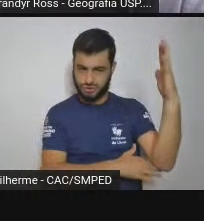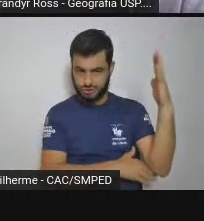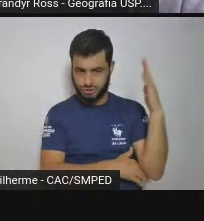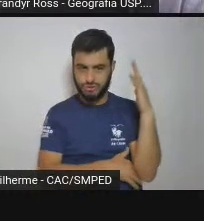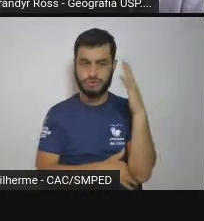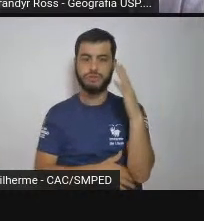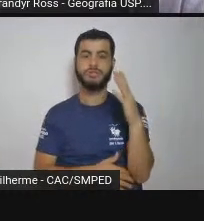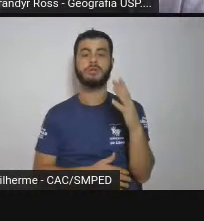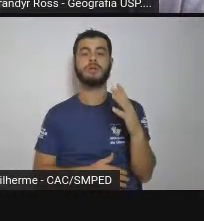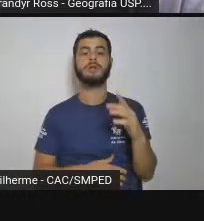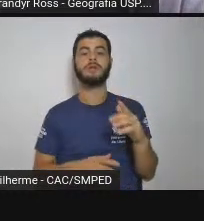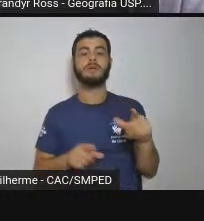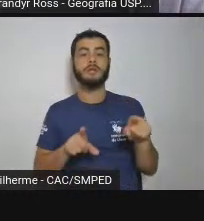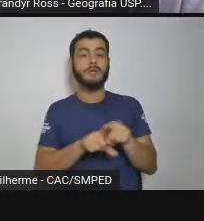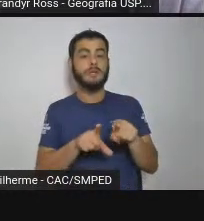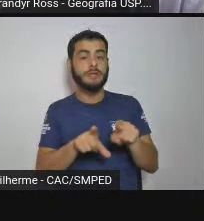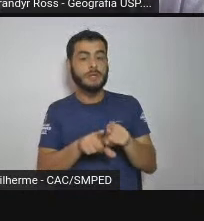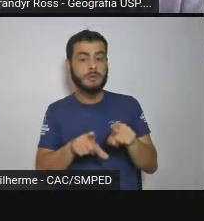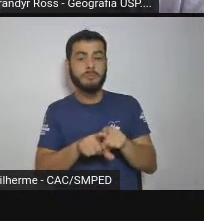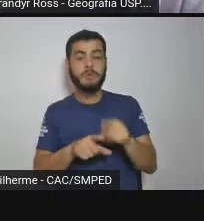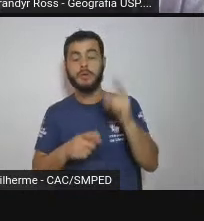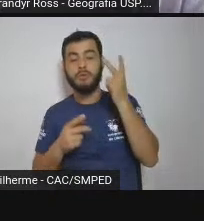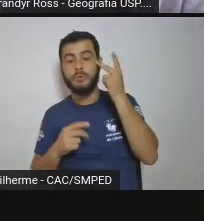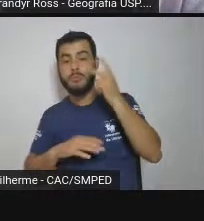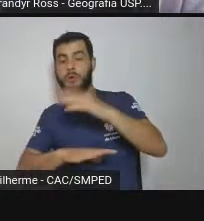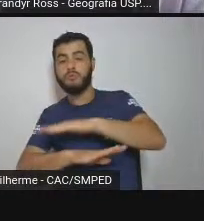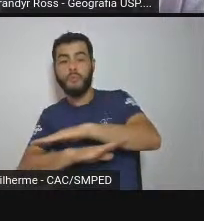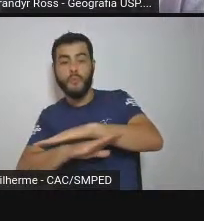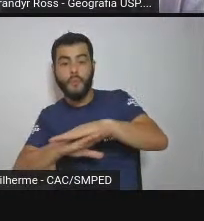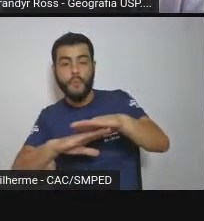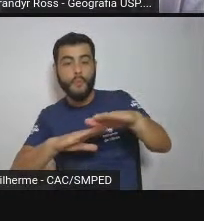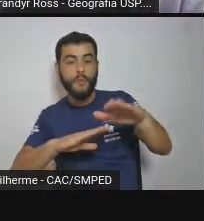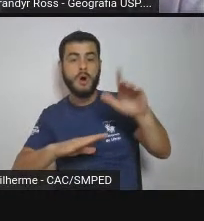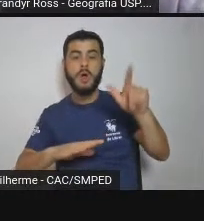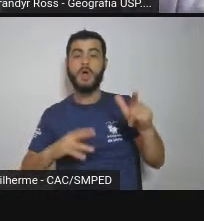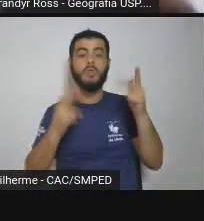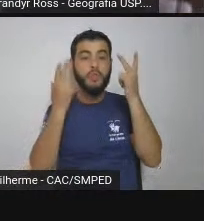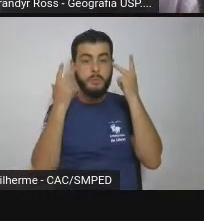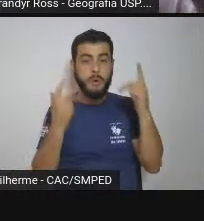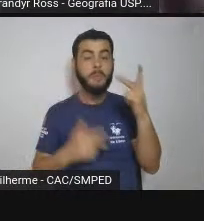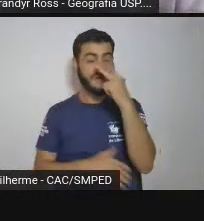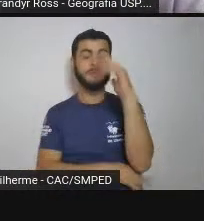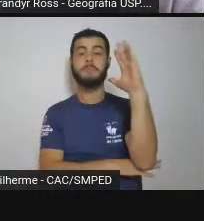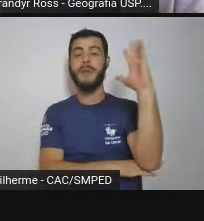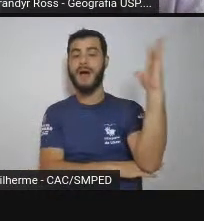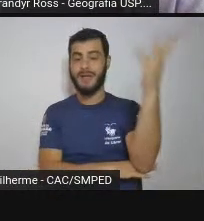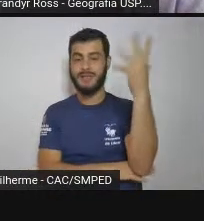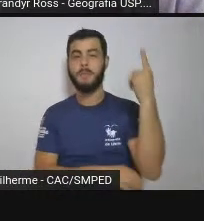não é obrigatoriamente a vegetação primária, é uma vegetação de mata, mas é uma mata que veio secundária, que veio depois,